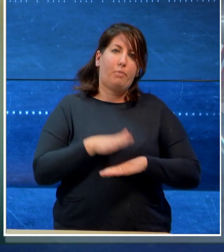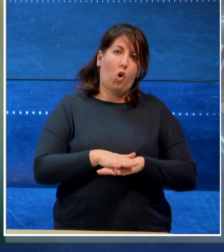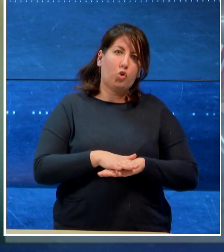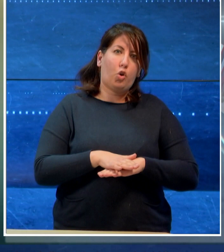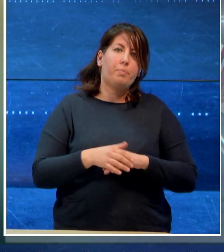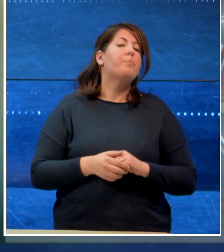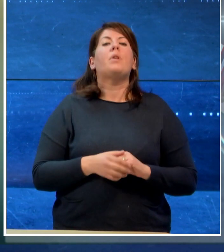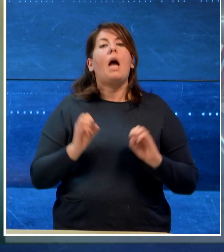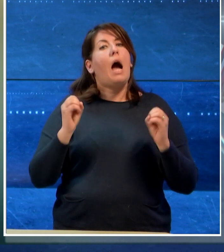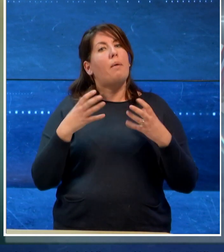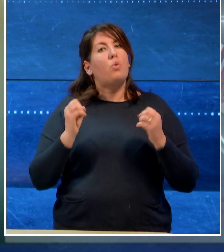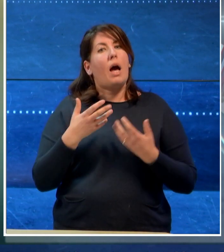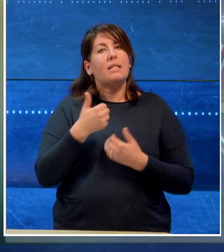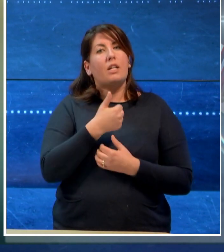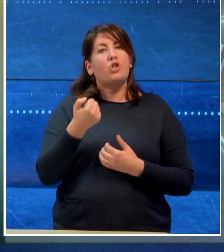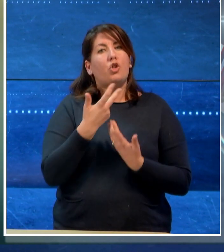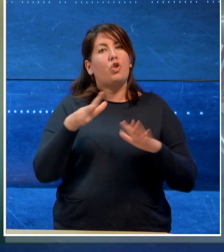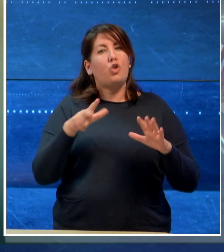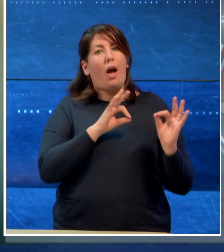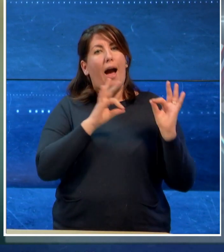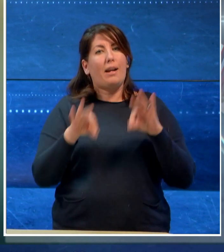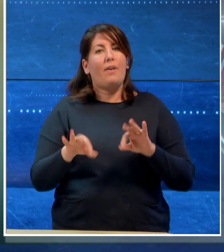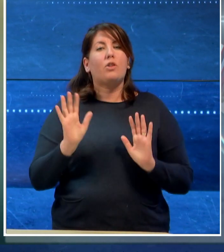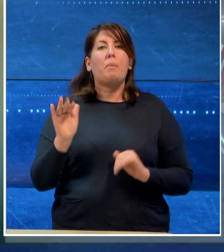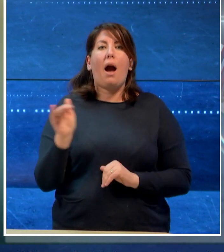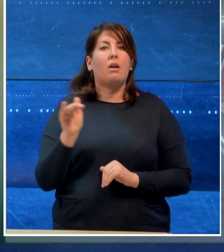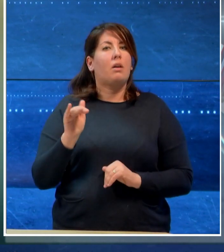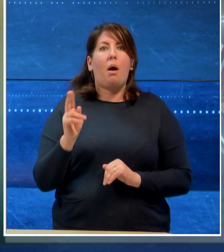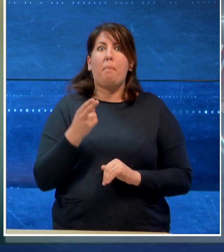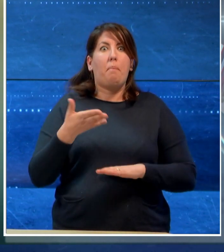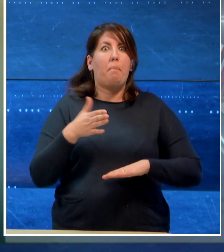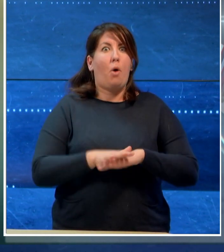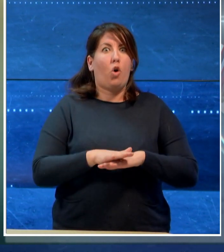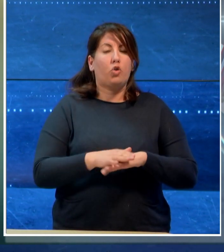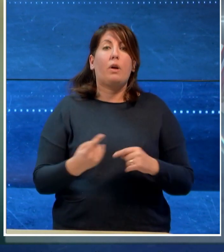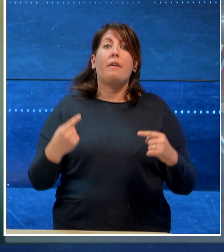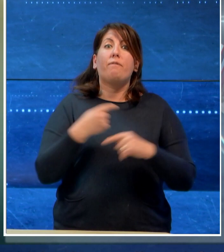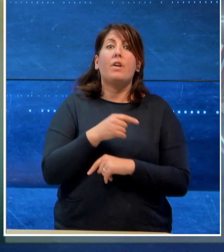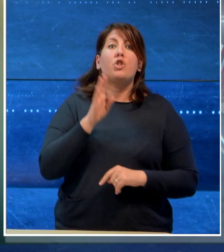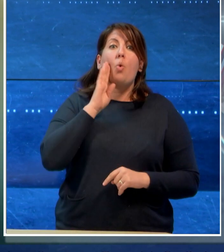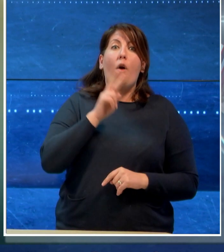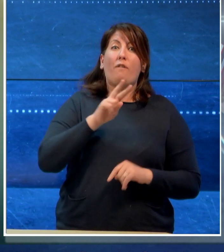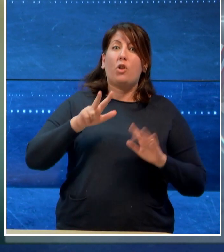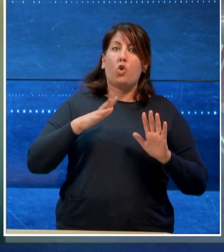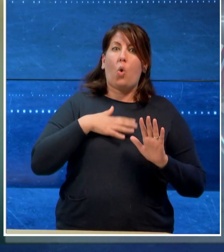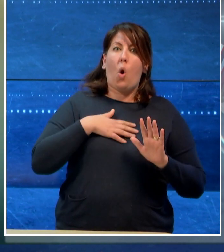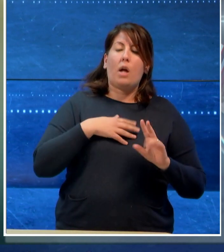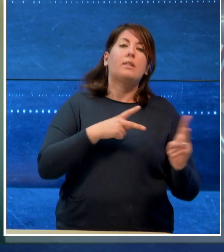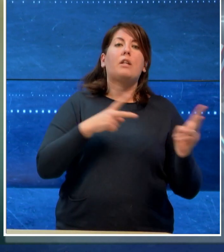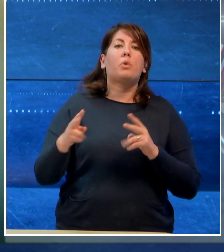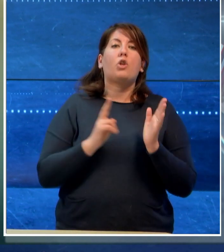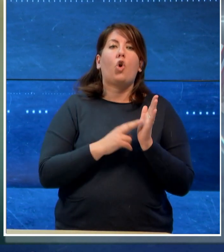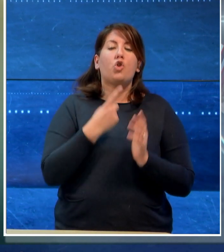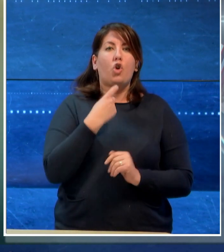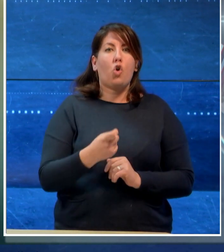ambulanze del 118 era già morto. Il ventottenne è stato trasportato in codice rosso all'ospedale.